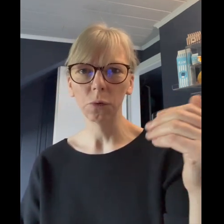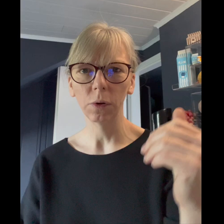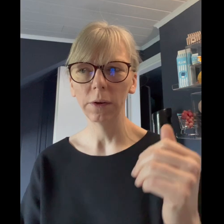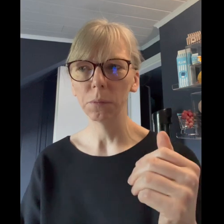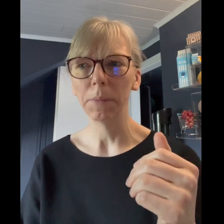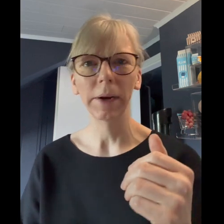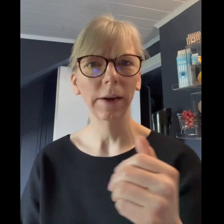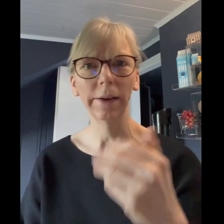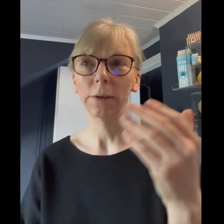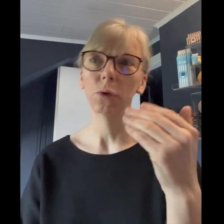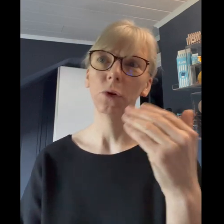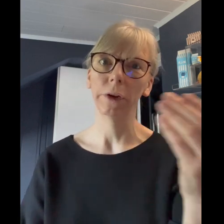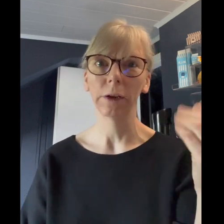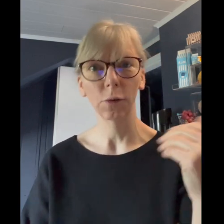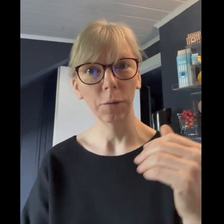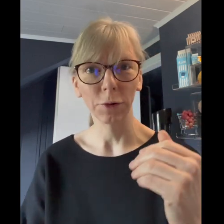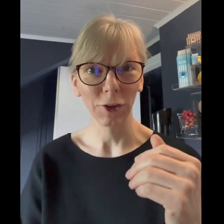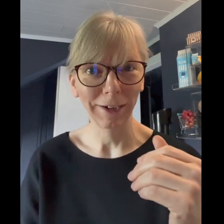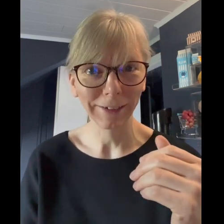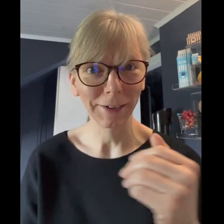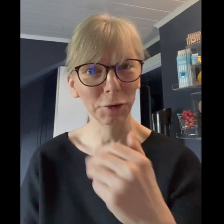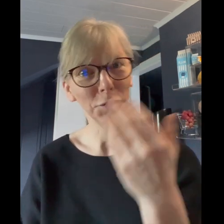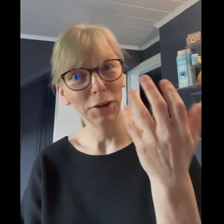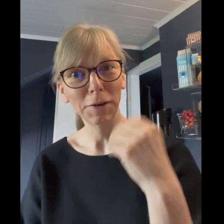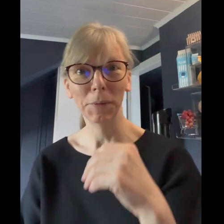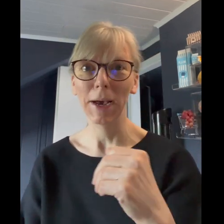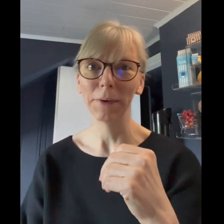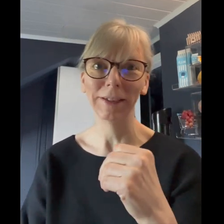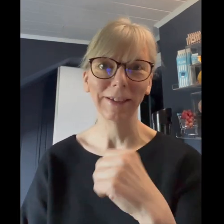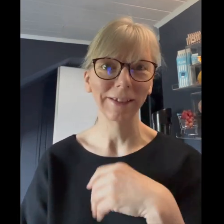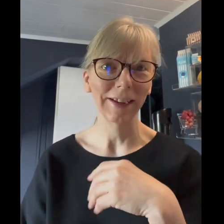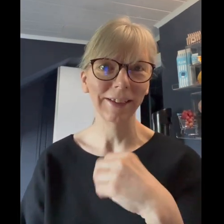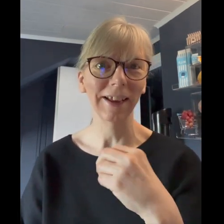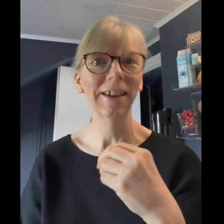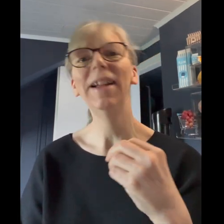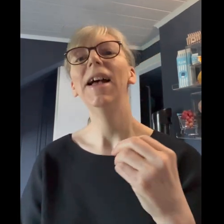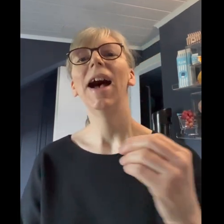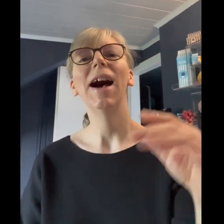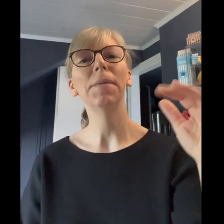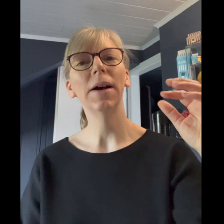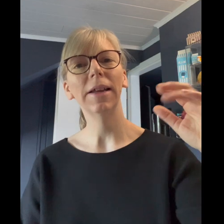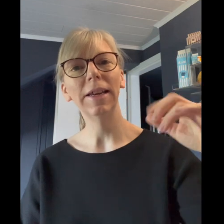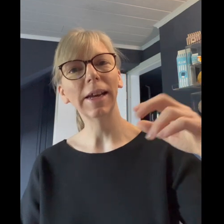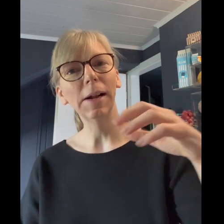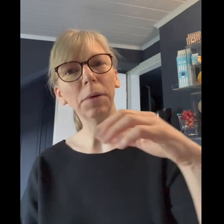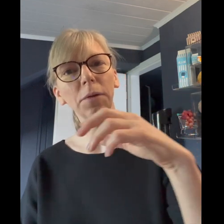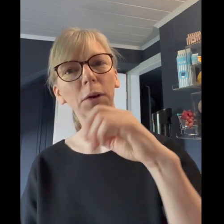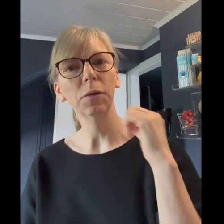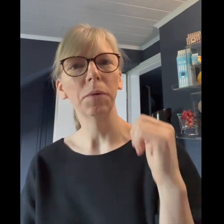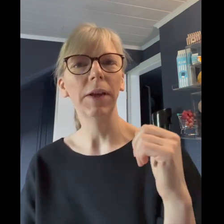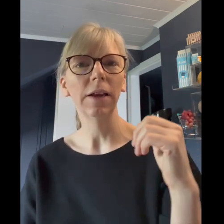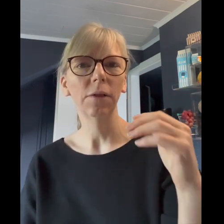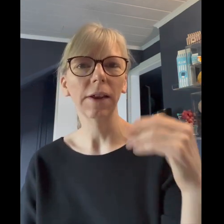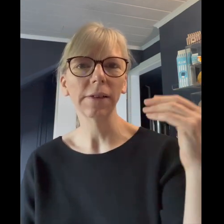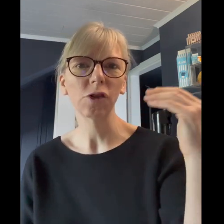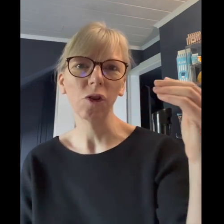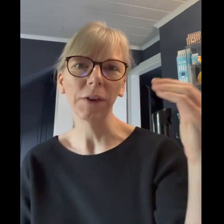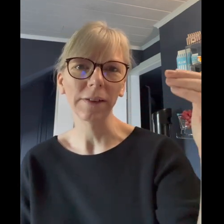in den supermarkt rein also noch nicht kommt wahrscheinlich also man arbeitet da sicherlich dran aber in der regel müssen wir uns bewegen und das ist stoffwechsel